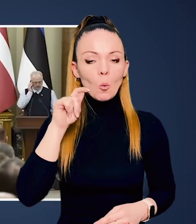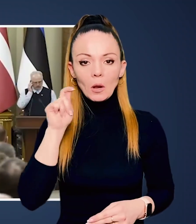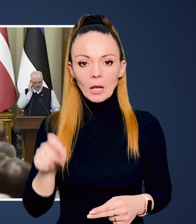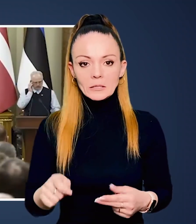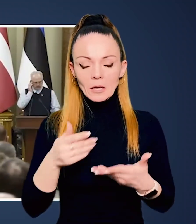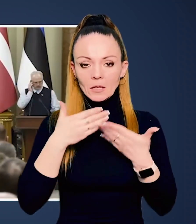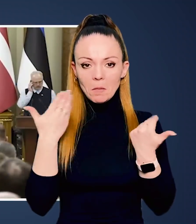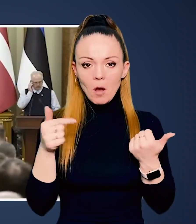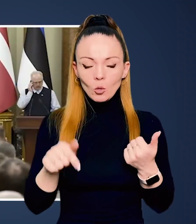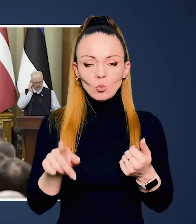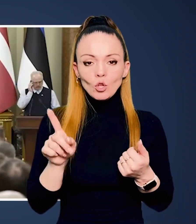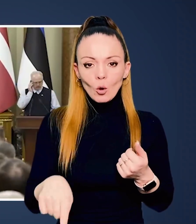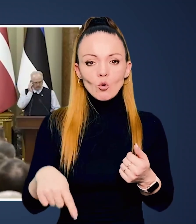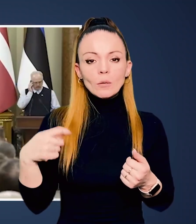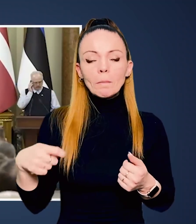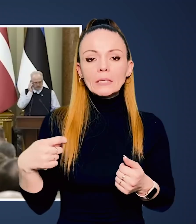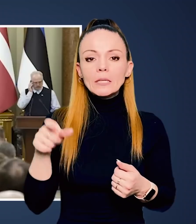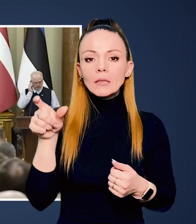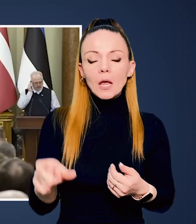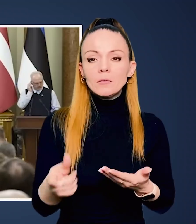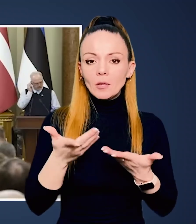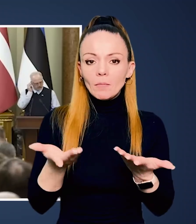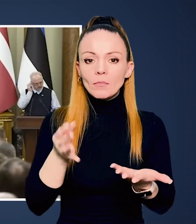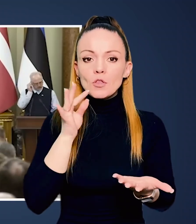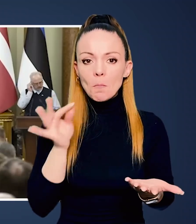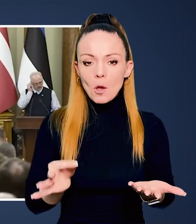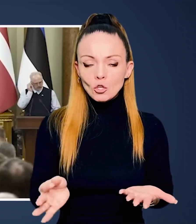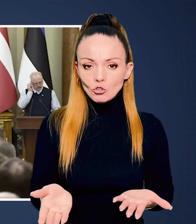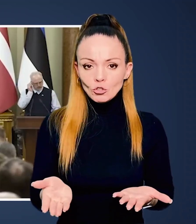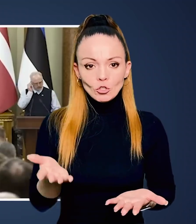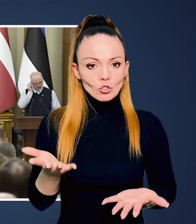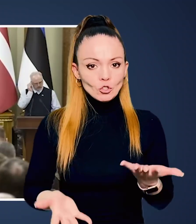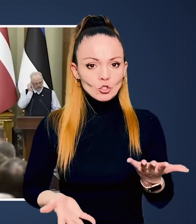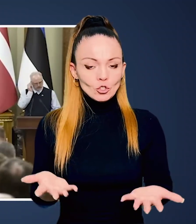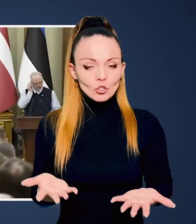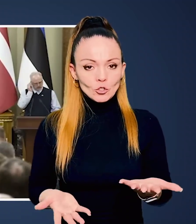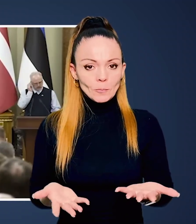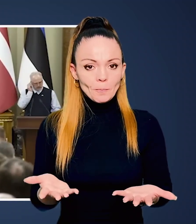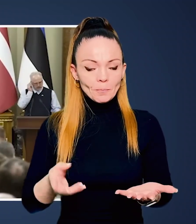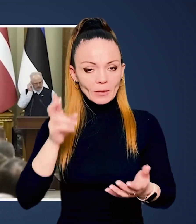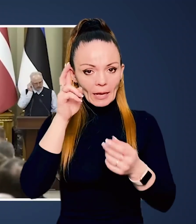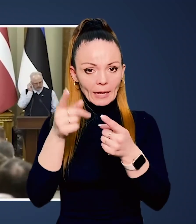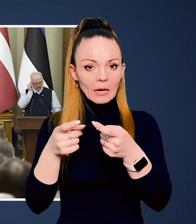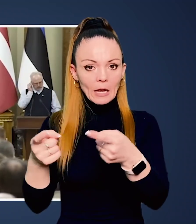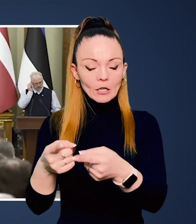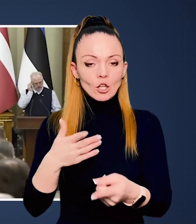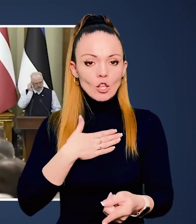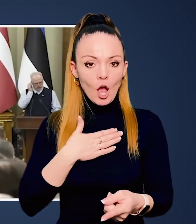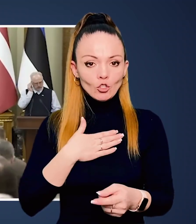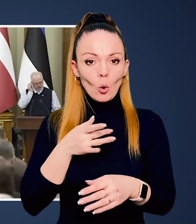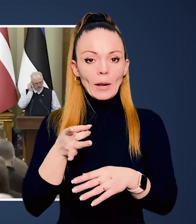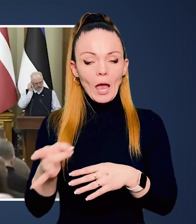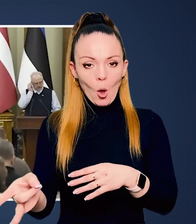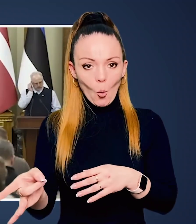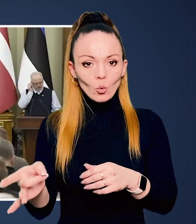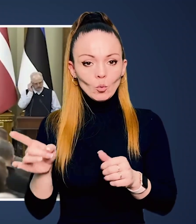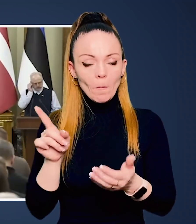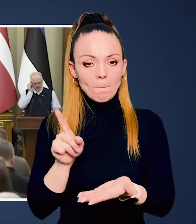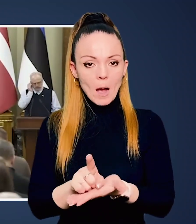братерство росіян і українців. Вона має тут також президента Німеччини. Чи